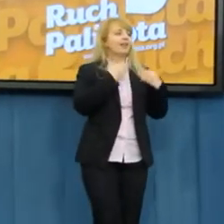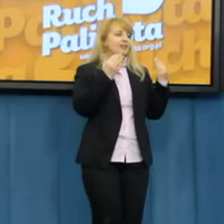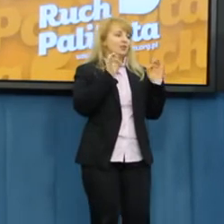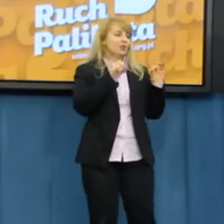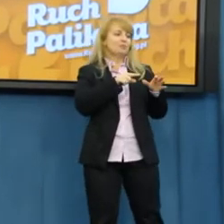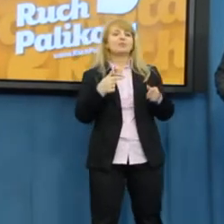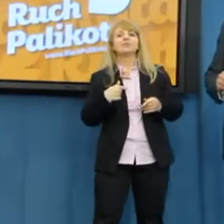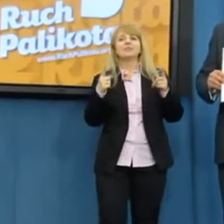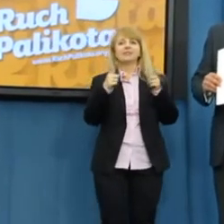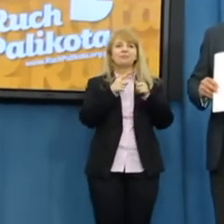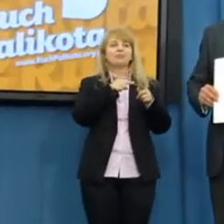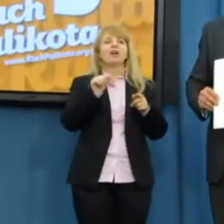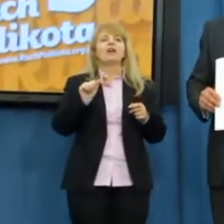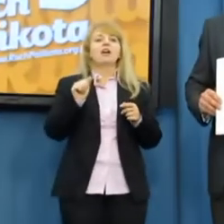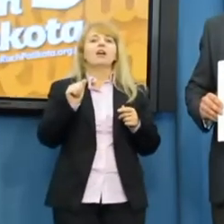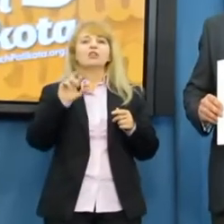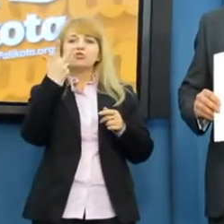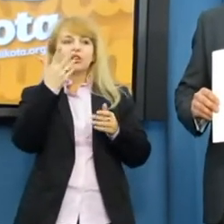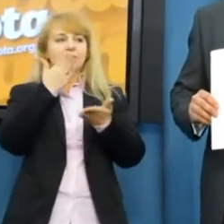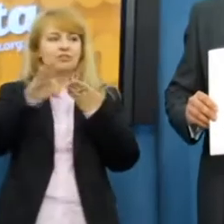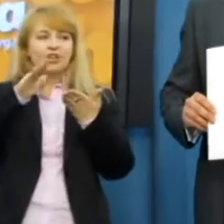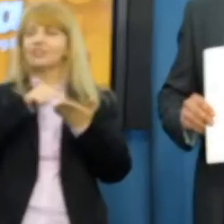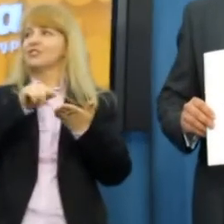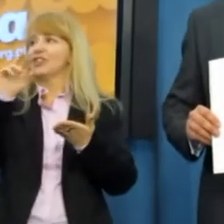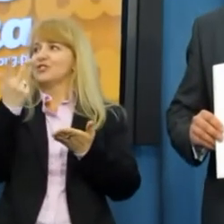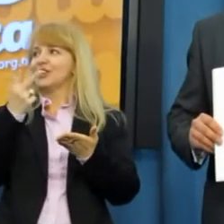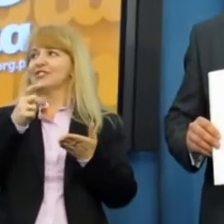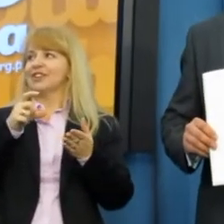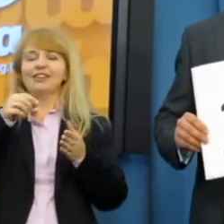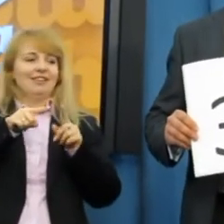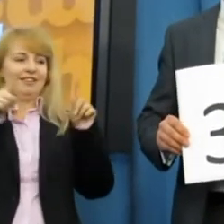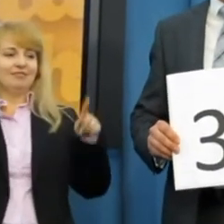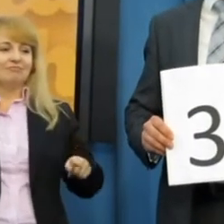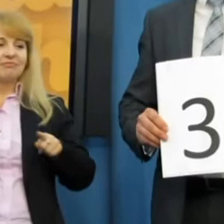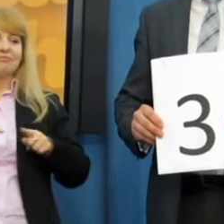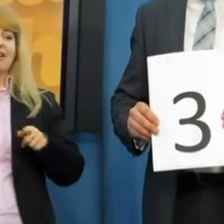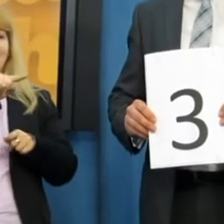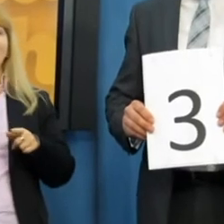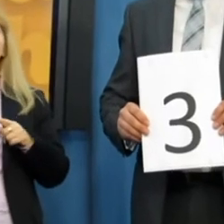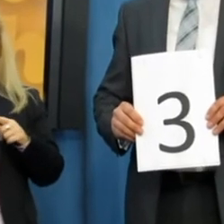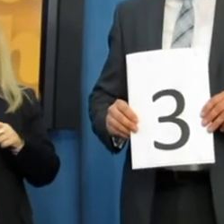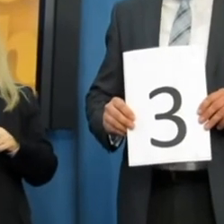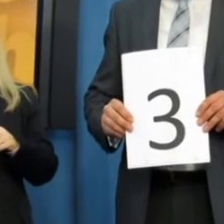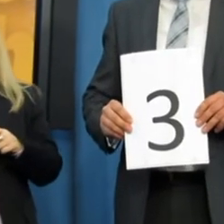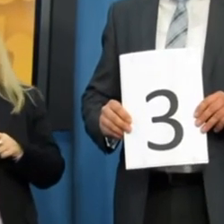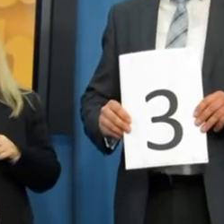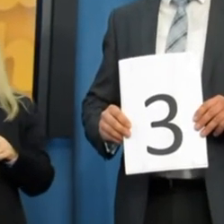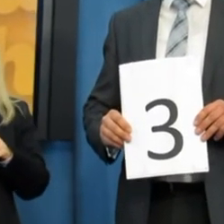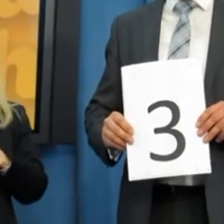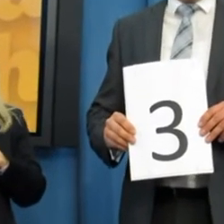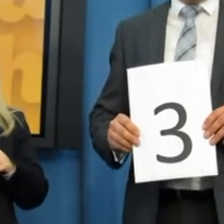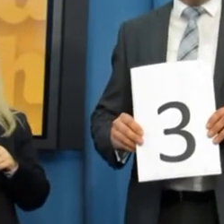Prezentuję dzisiaj trzecią teczkę, trzecią bramkę. Rozczarujmy dla tych, którzy myśleli, że w bramce numer 3 będzie ząg.